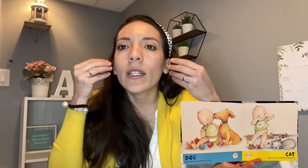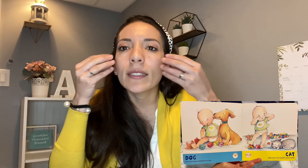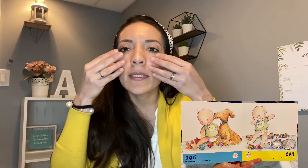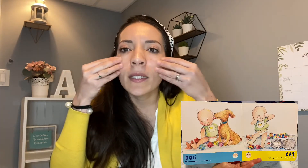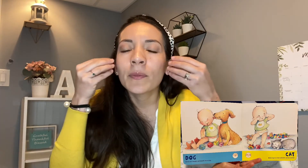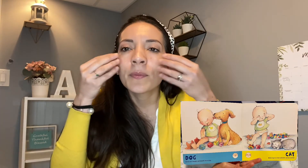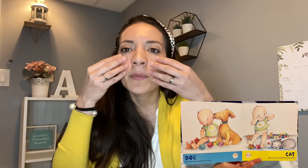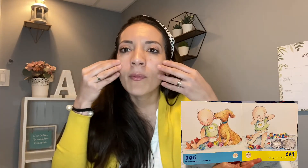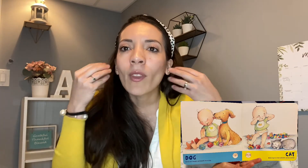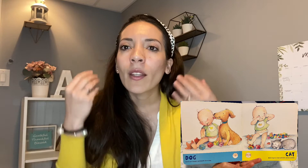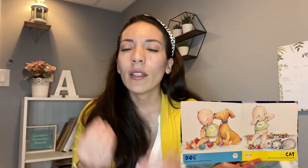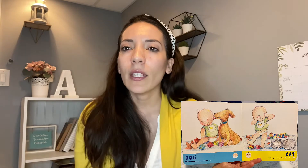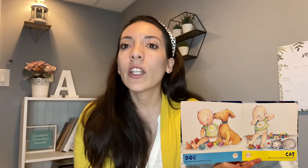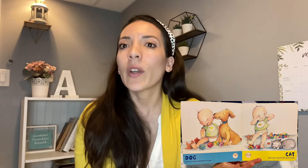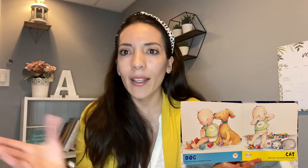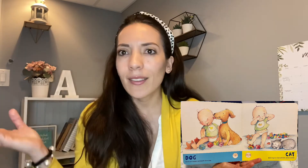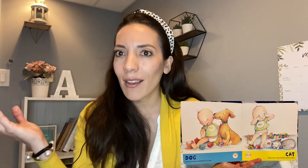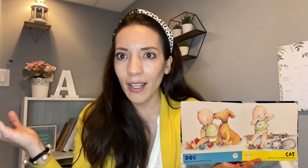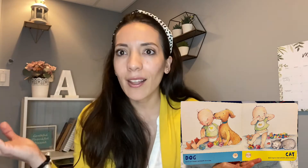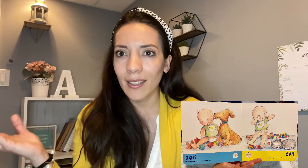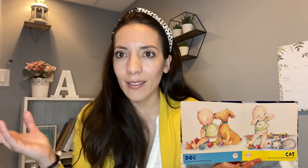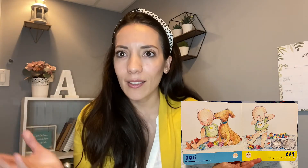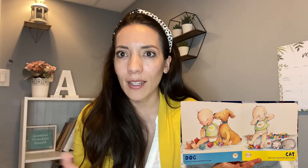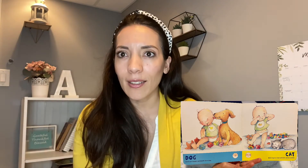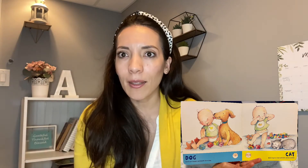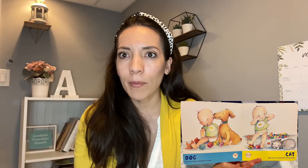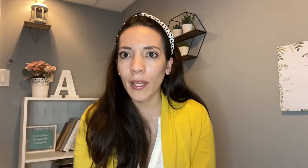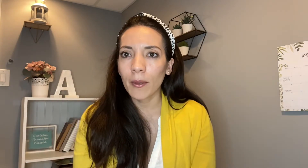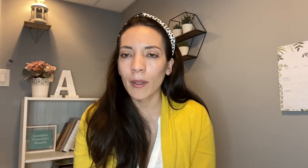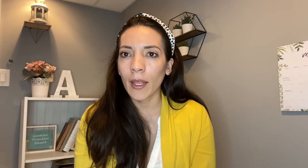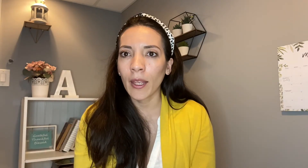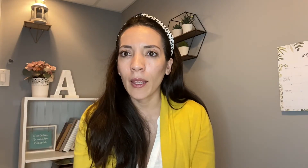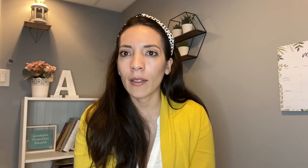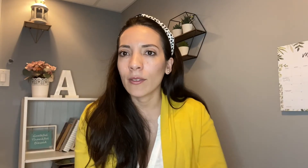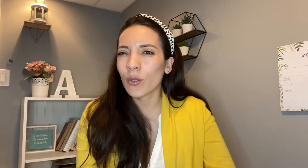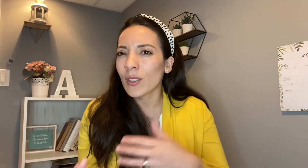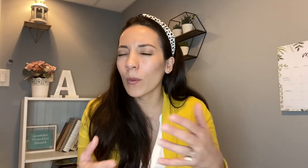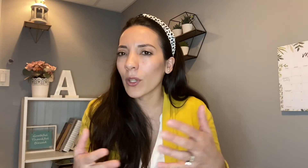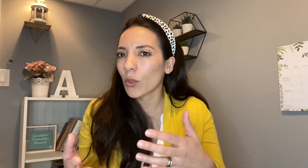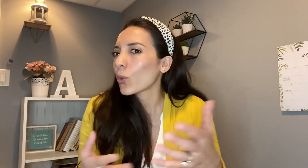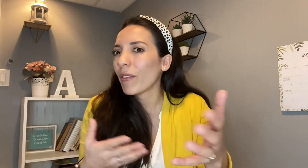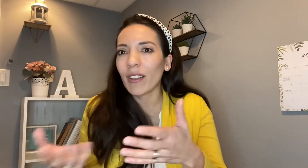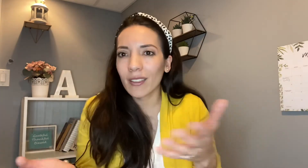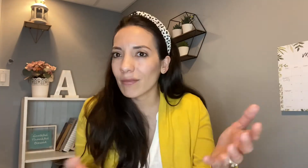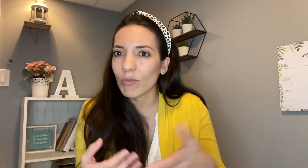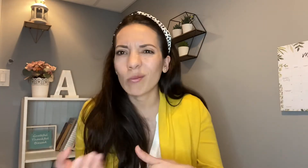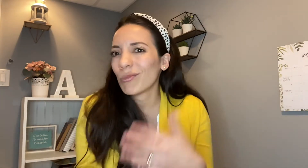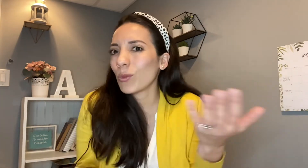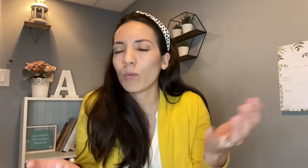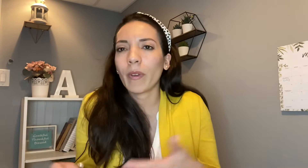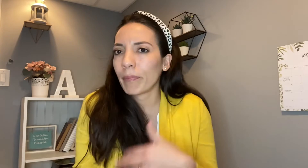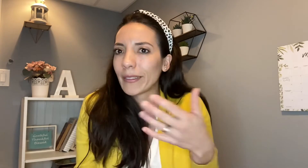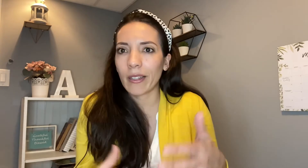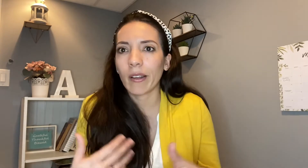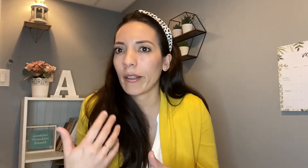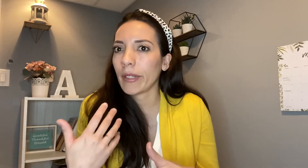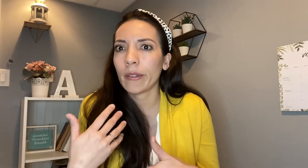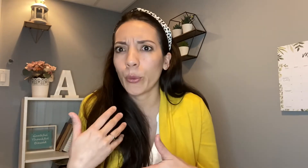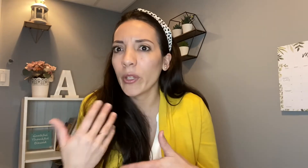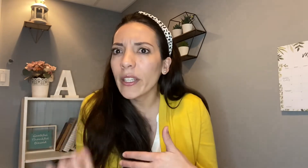es así y grace sabía hacer esas señas también entonces como que tú defines tú pues en lo que en tu vida